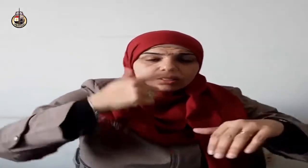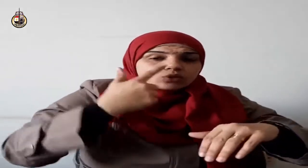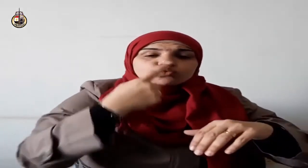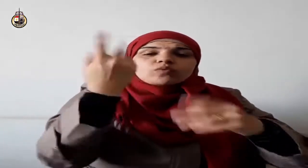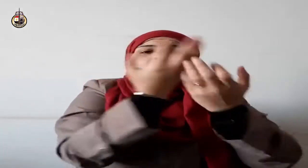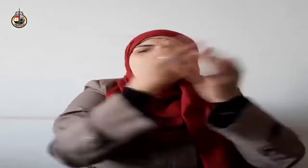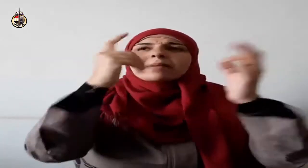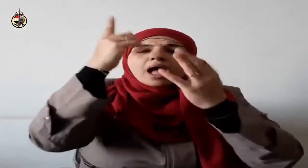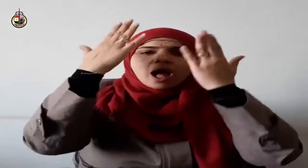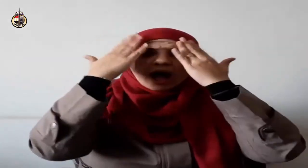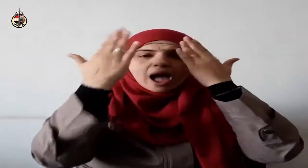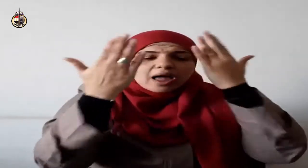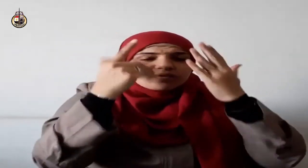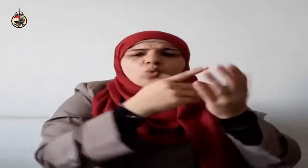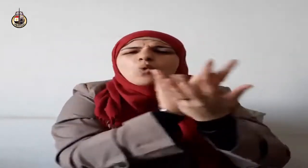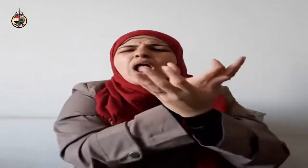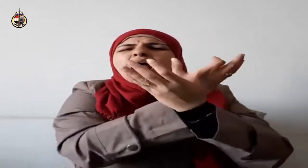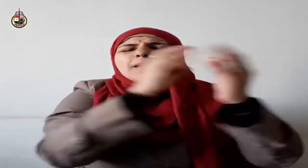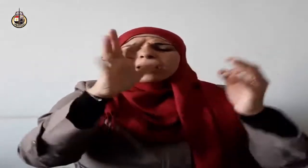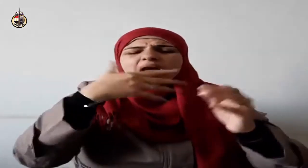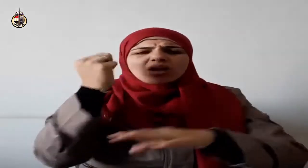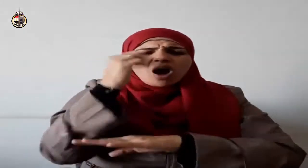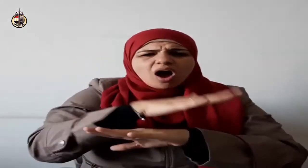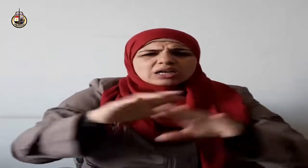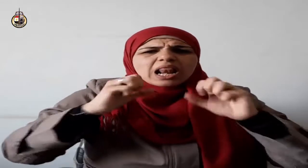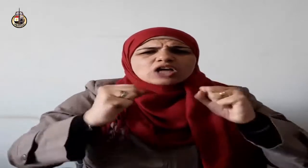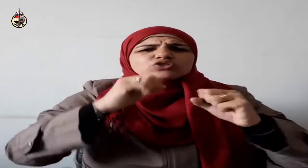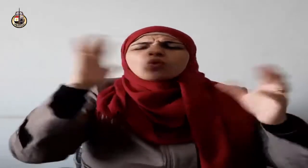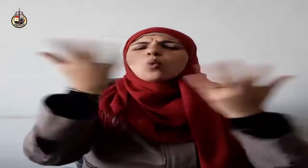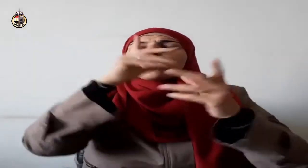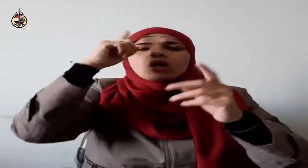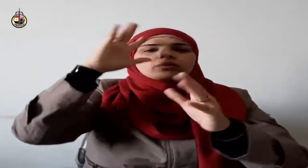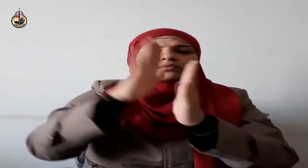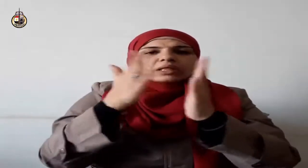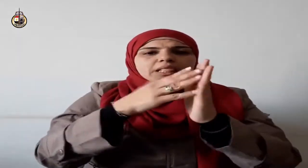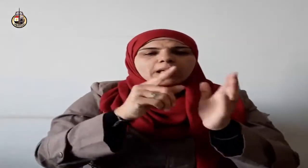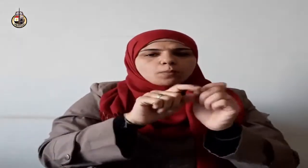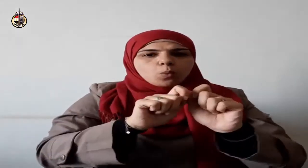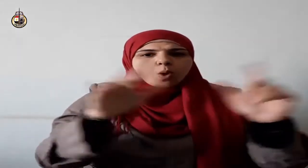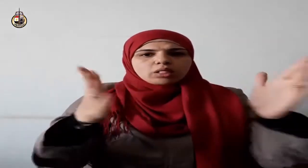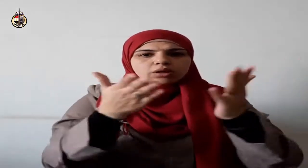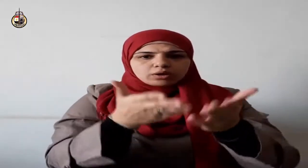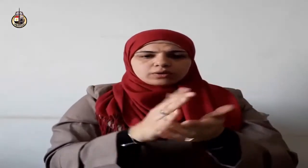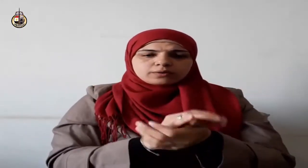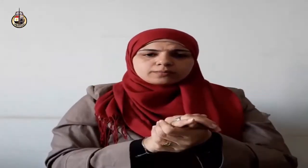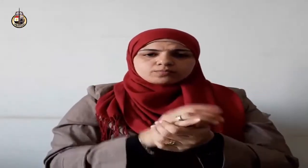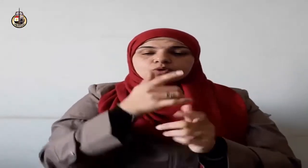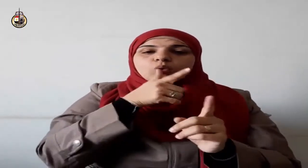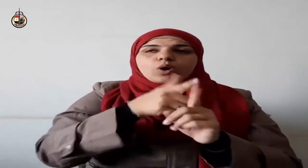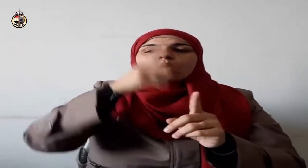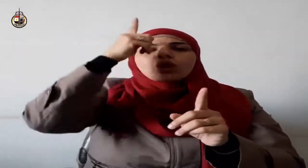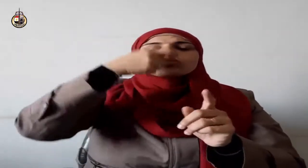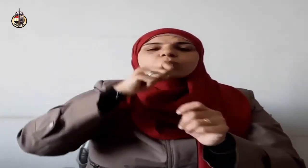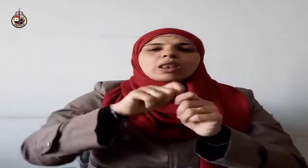أما الأولى فتعني إحاطته سبحانه وتعالى بجميع خلقه